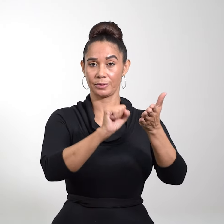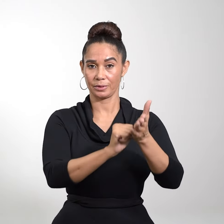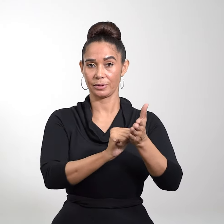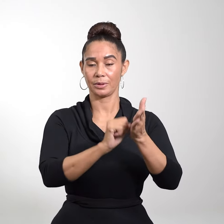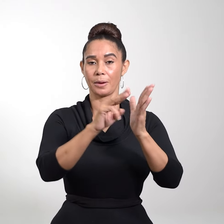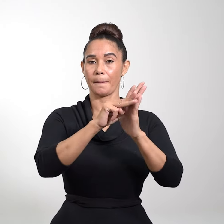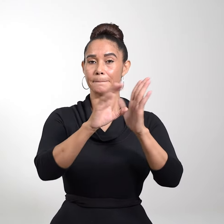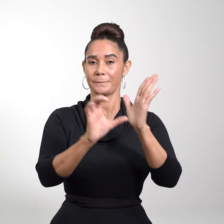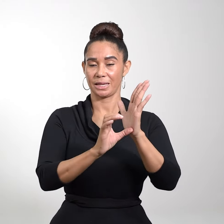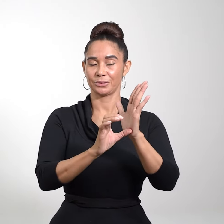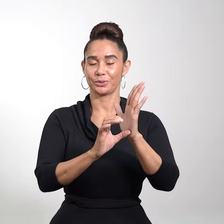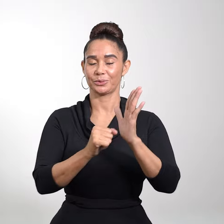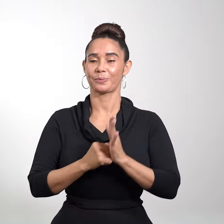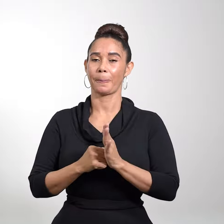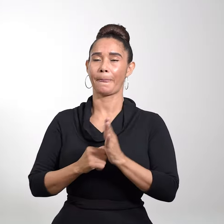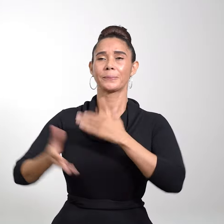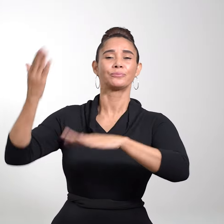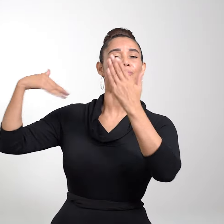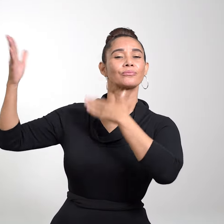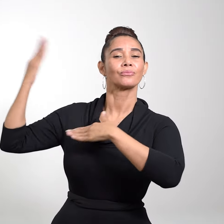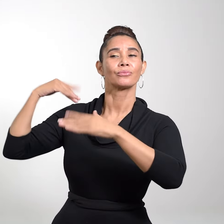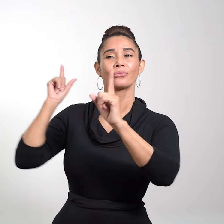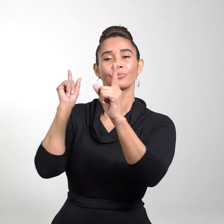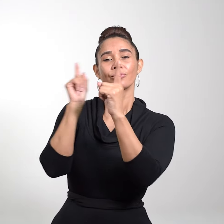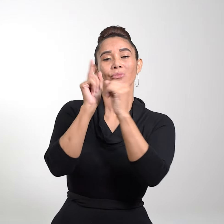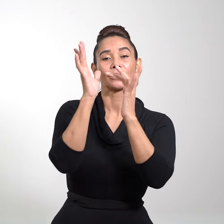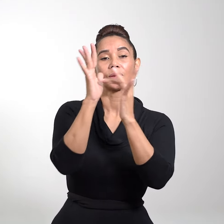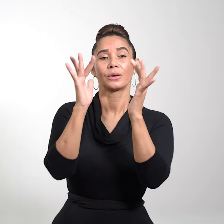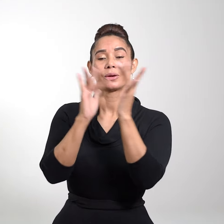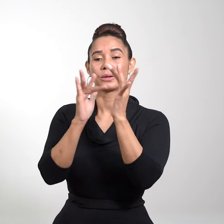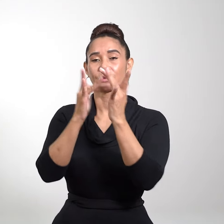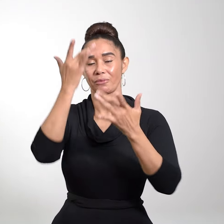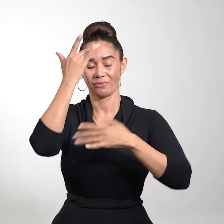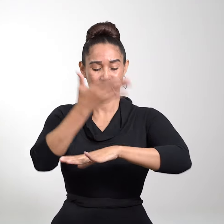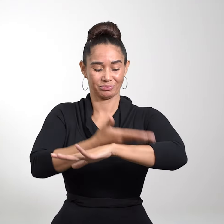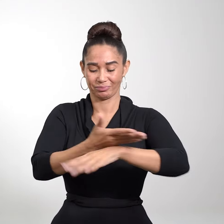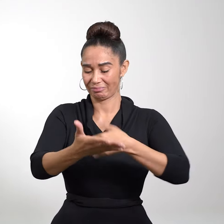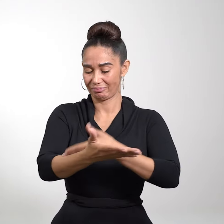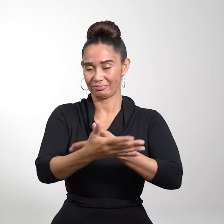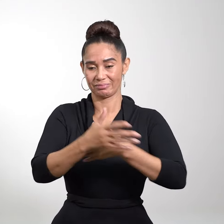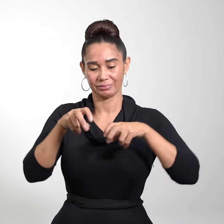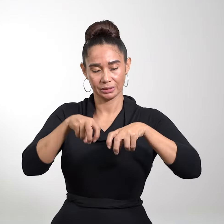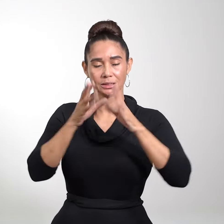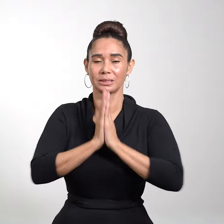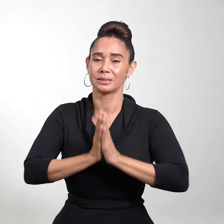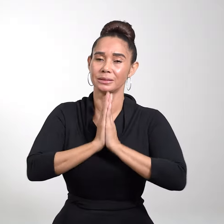San Marcos En aquel tiempo se acercó a Jesús un leproso, suplicándole de rodillas, Si quieres,